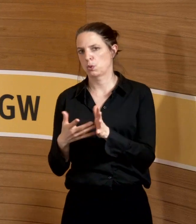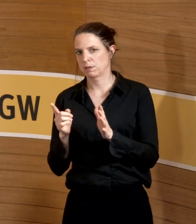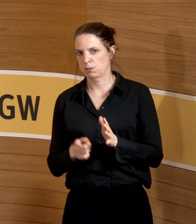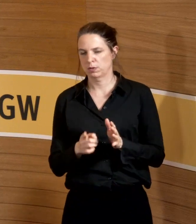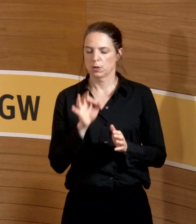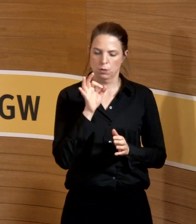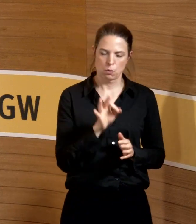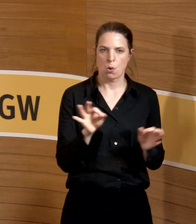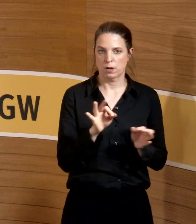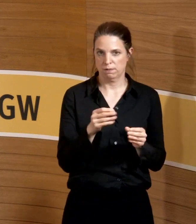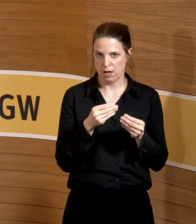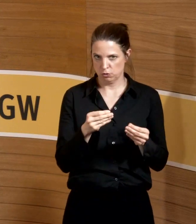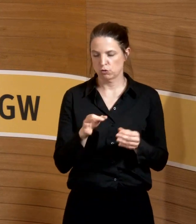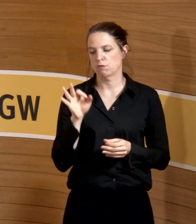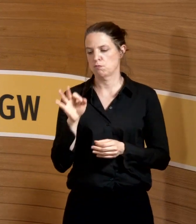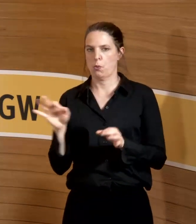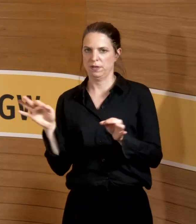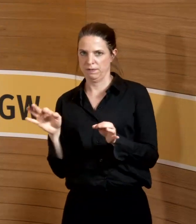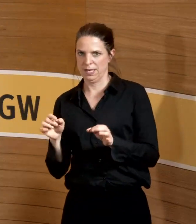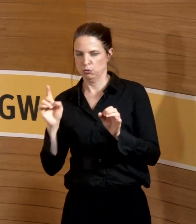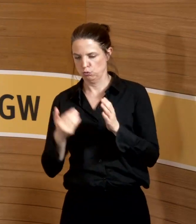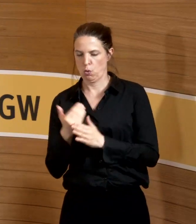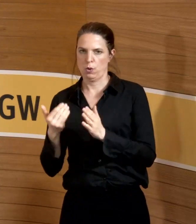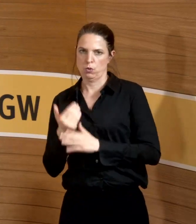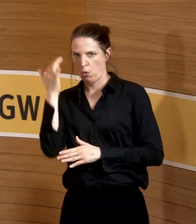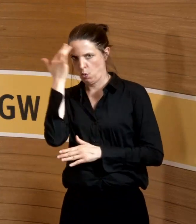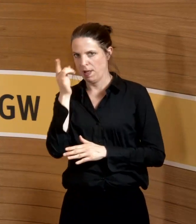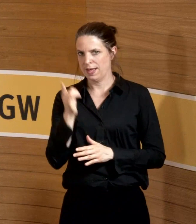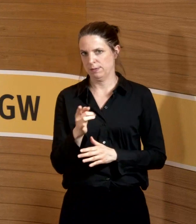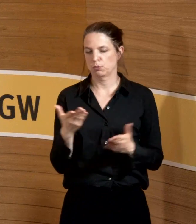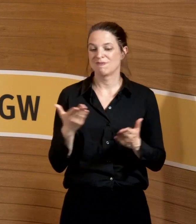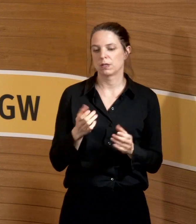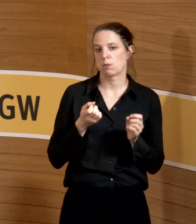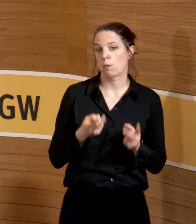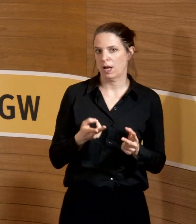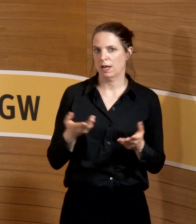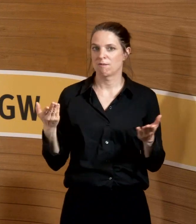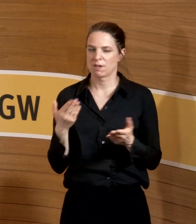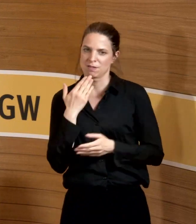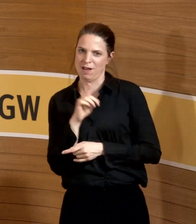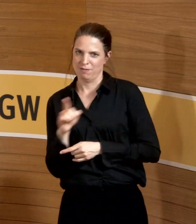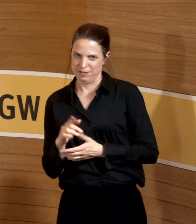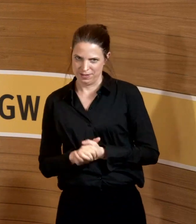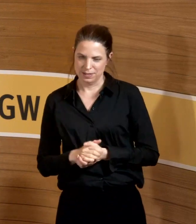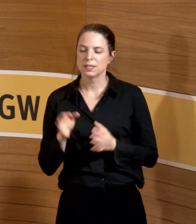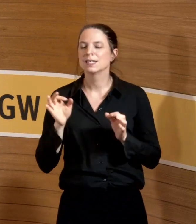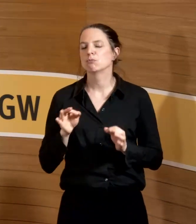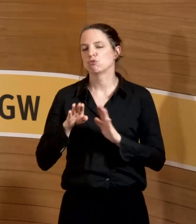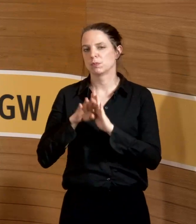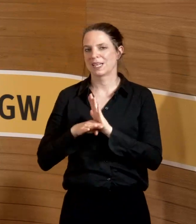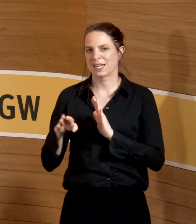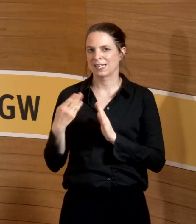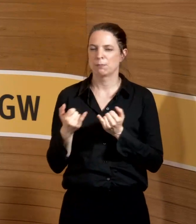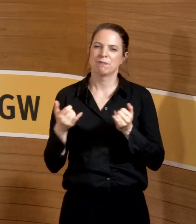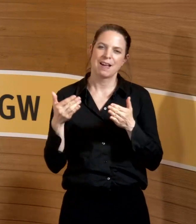Gefährdung immer wieder neu mir überlegen muss. Leider. Es gibt bestimmt über Regeln die Möglichkeit, Eckdaten zu setzen,